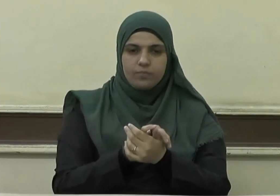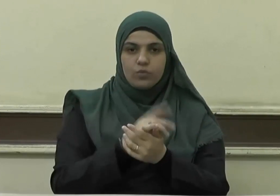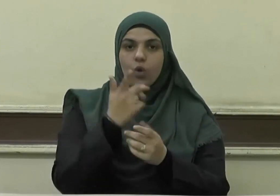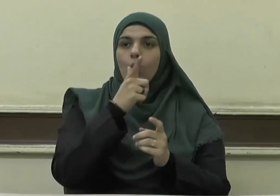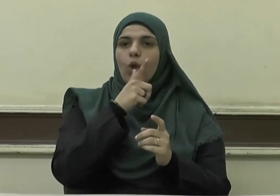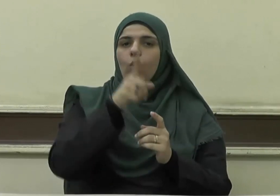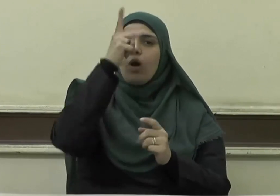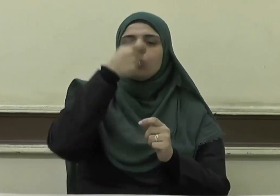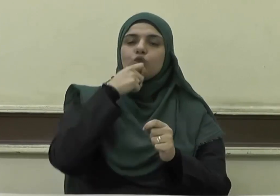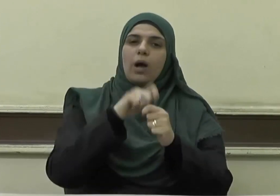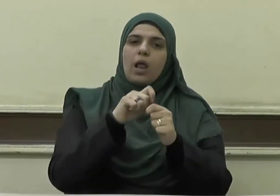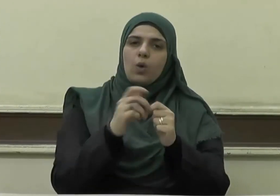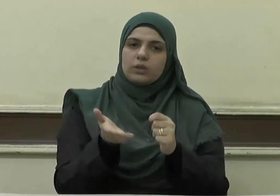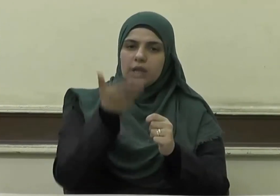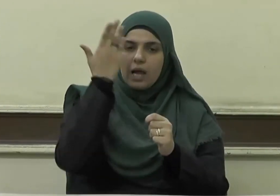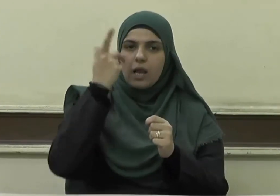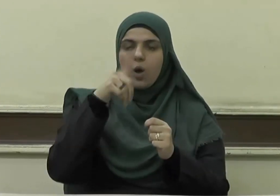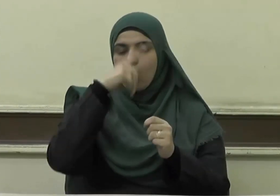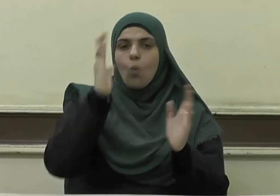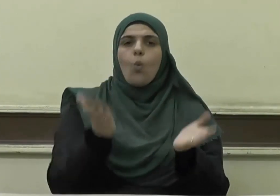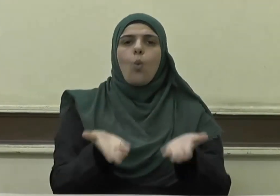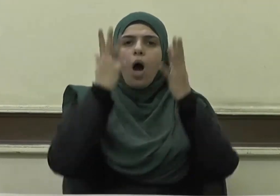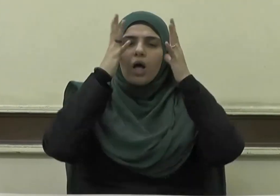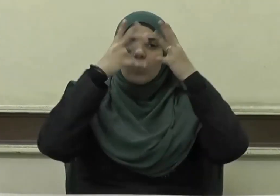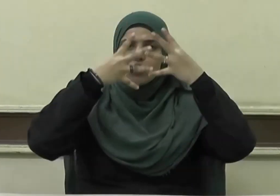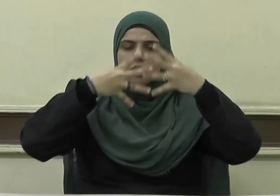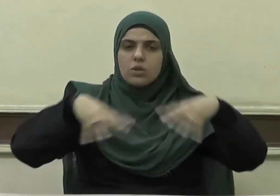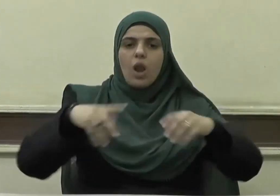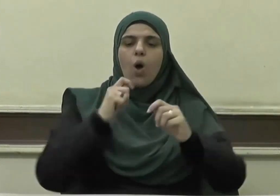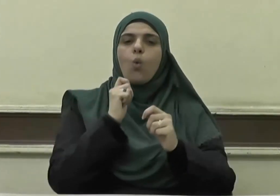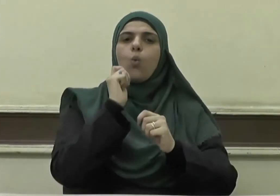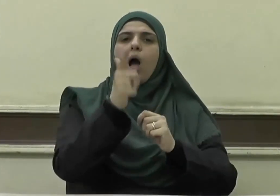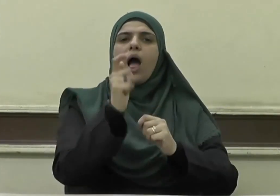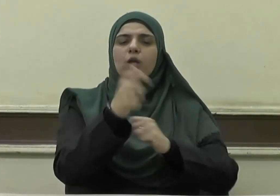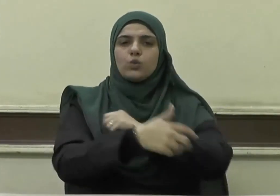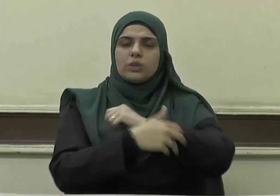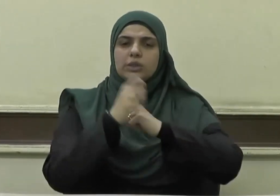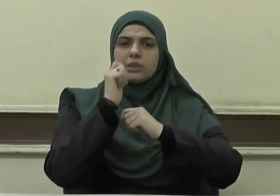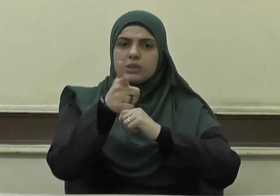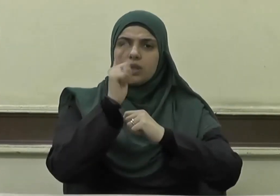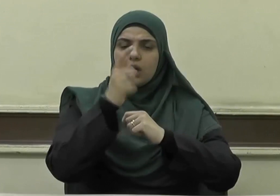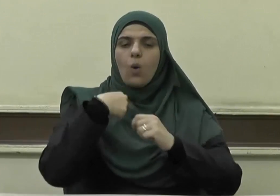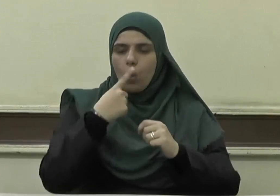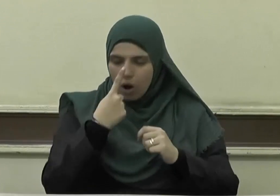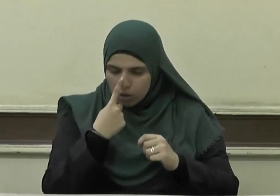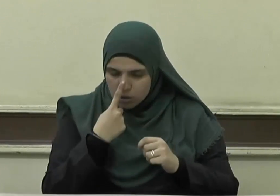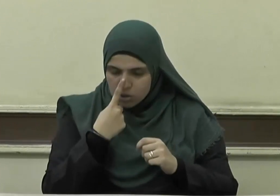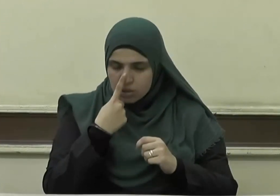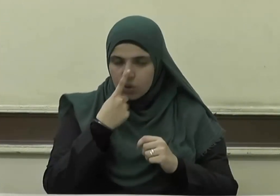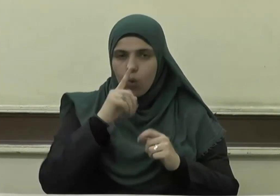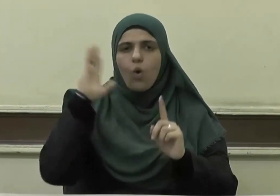سبحانه وأقيموا الصلاة وآتوا الزكاة وأطيعوا الرسول